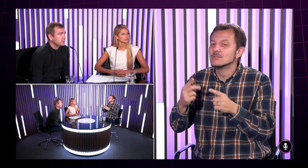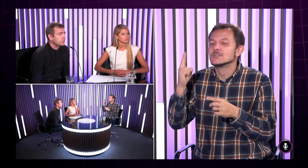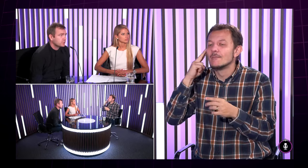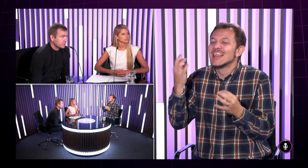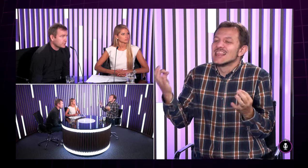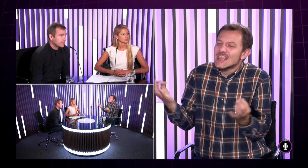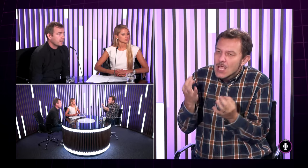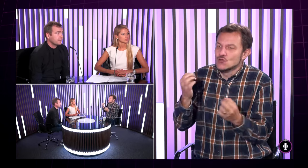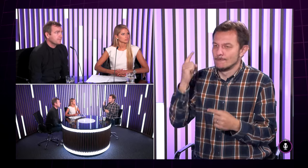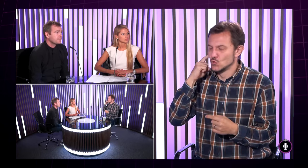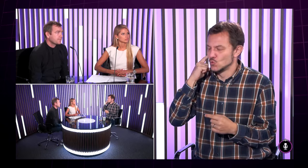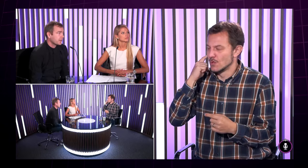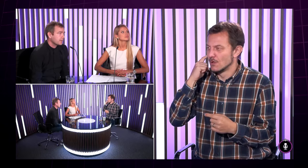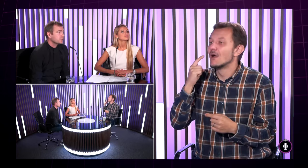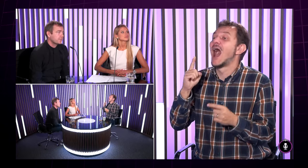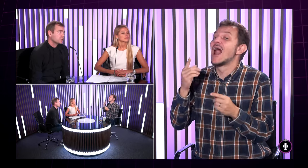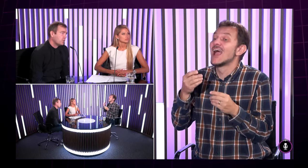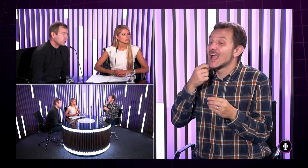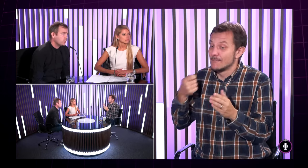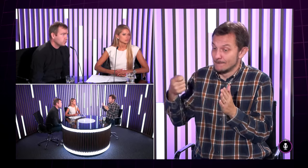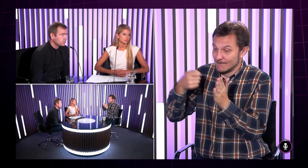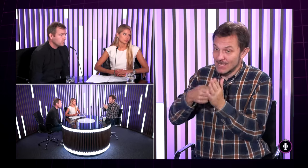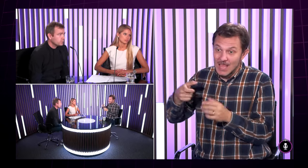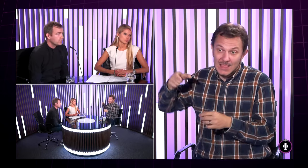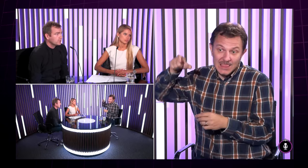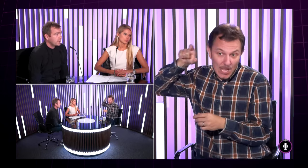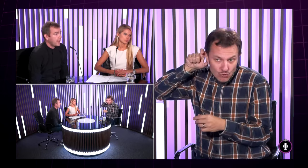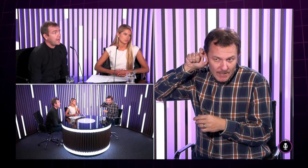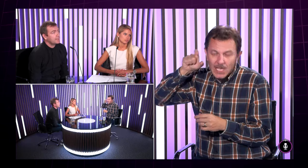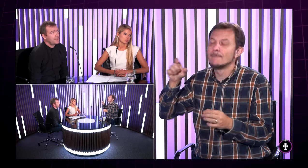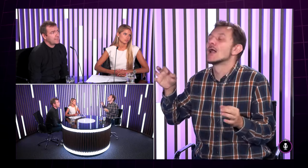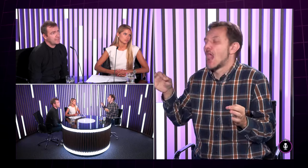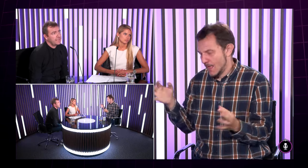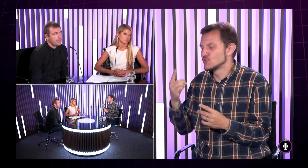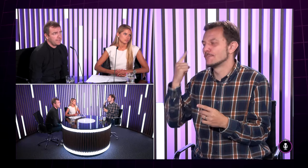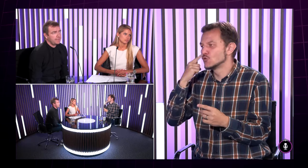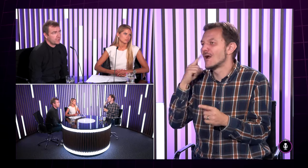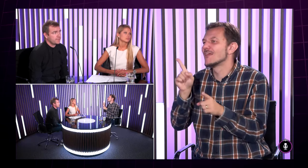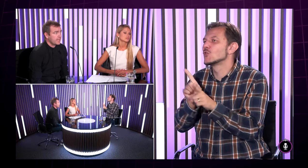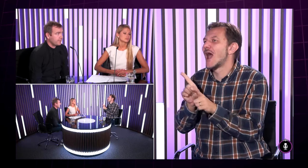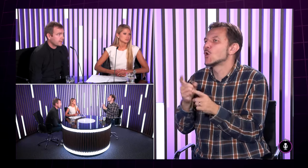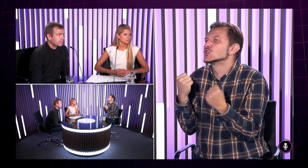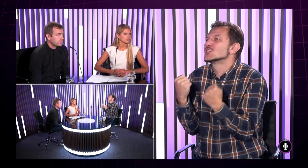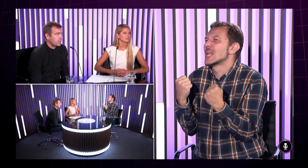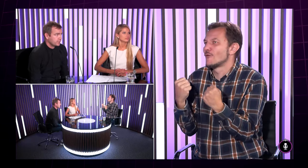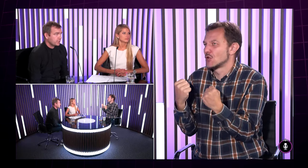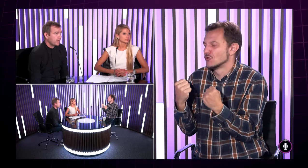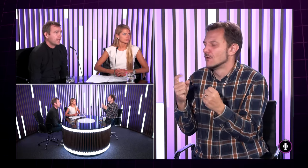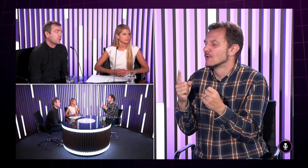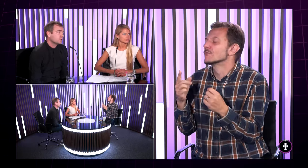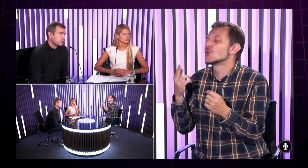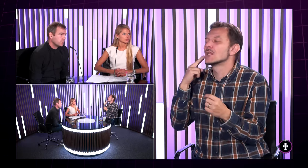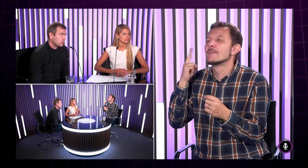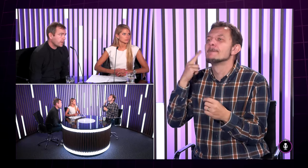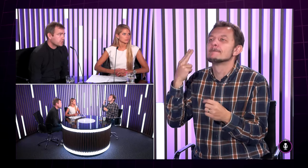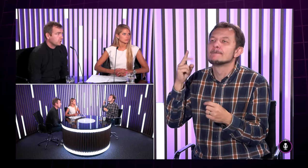zastúpených ľudí, ktorí sú nedoslýchaví. To znamená, že volačo počujú. A ak im napríklad dáme načúvací aparát, tak počujú lepšie.